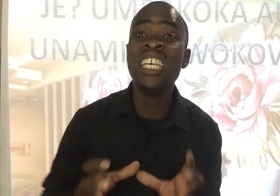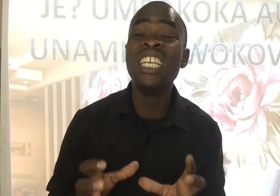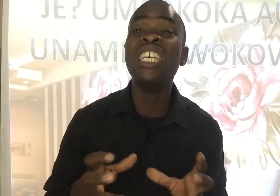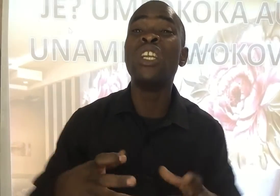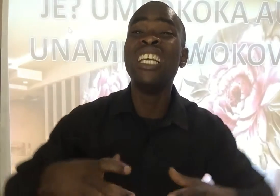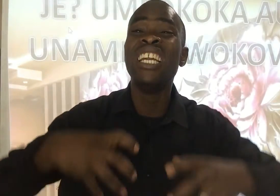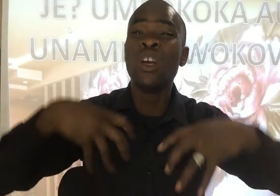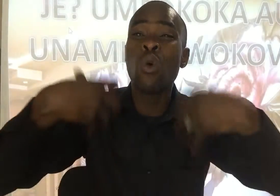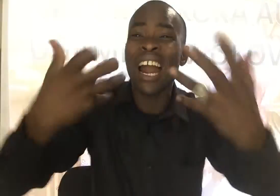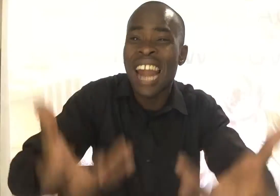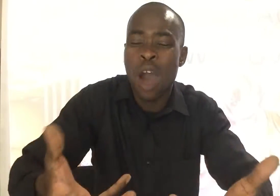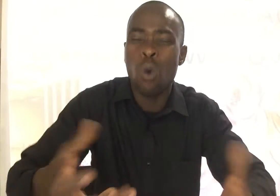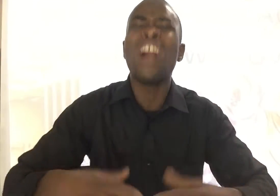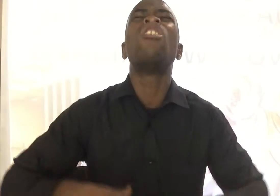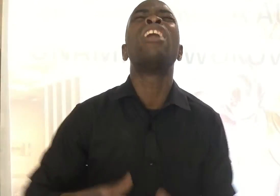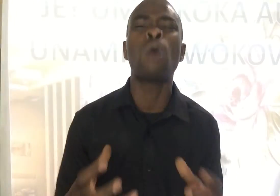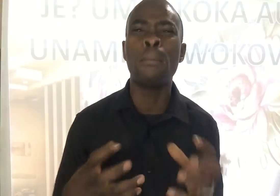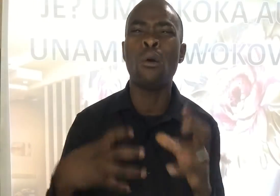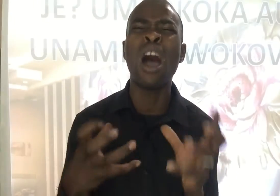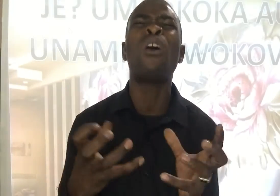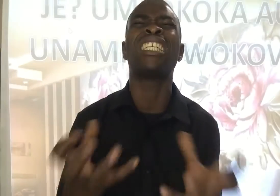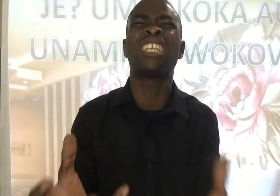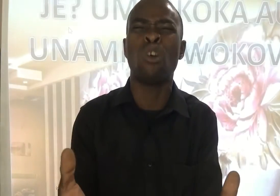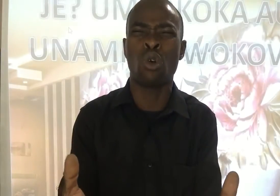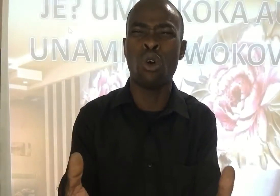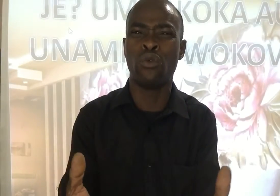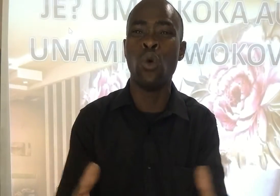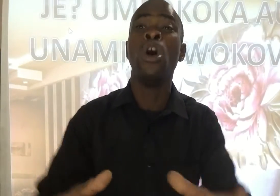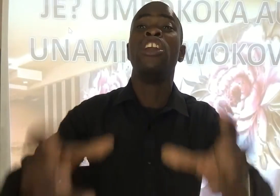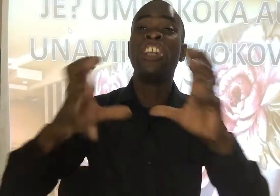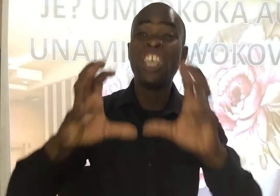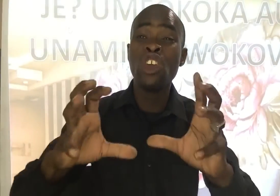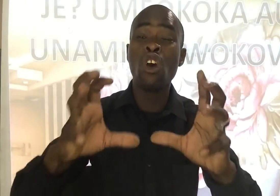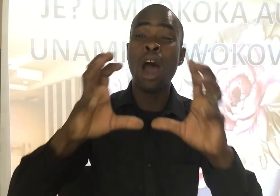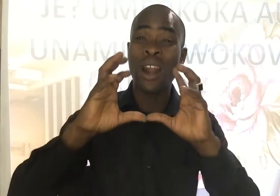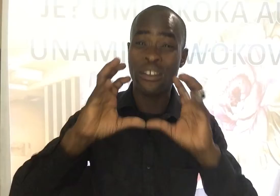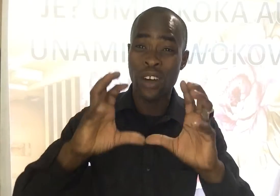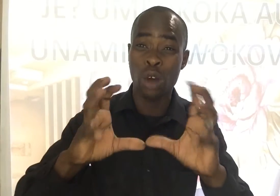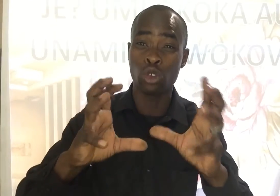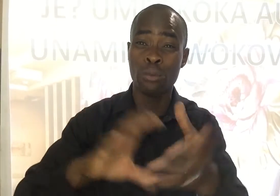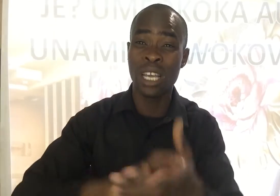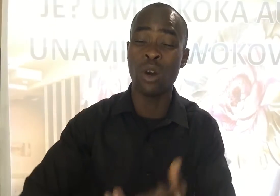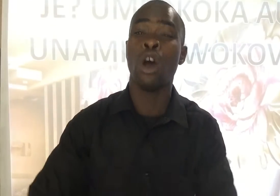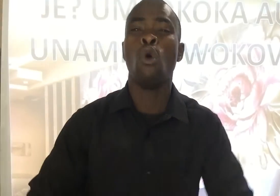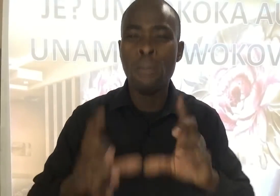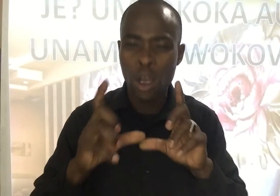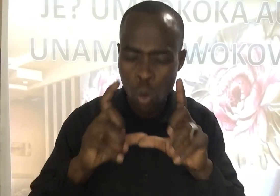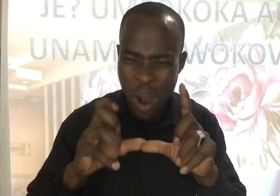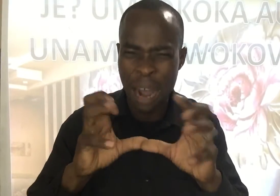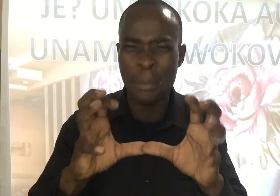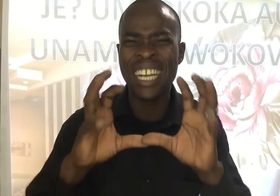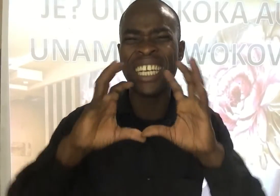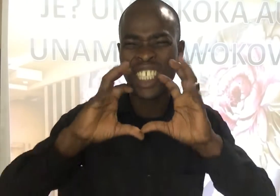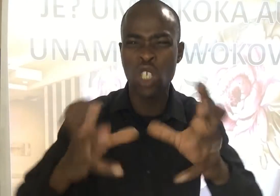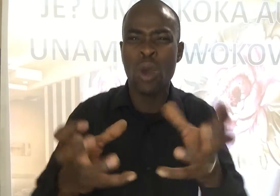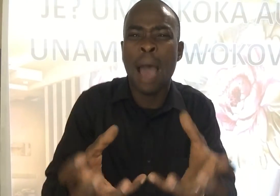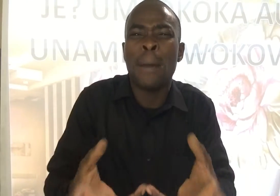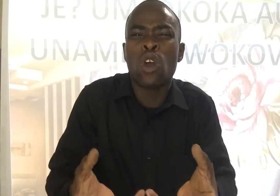Nilikuwa lao Waliona kwamba wawo katika ukofu Ndiyo awanifaa kutumia Umekua kama lile jiwe ambalo